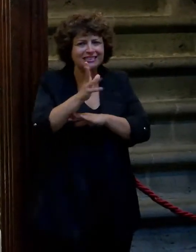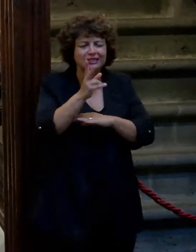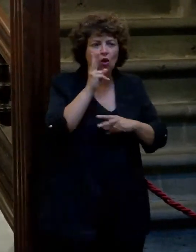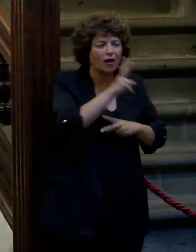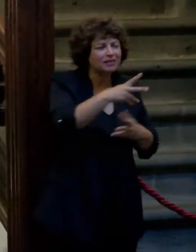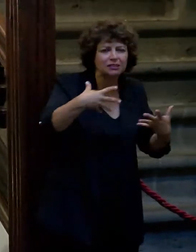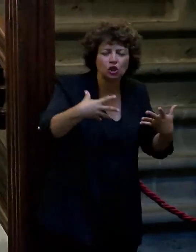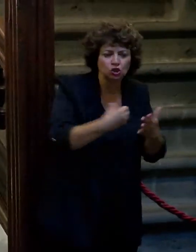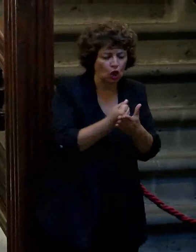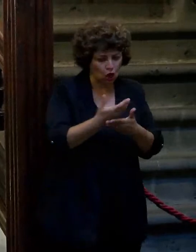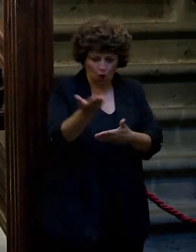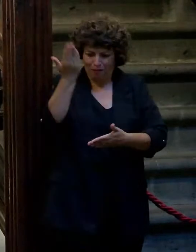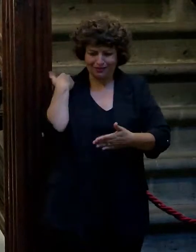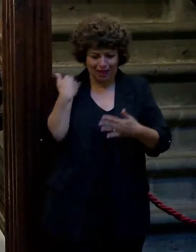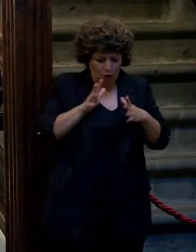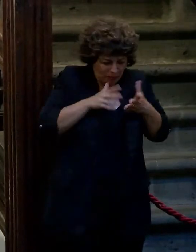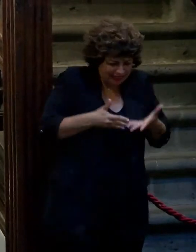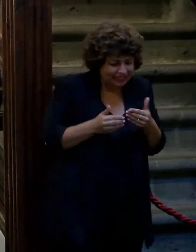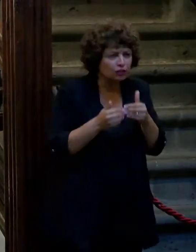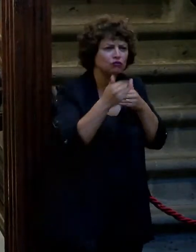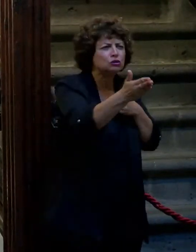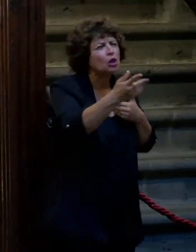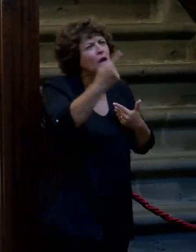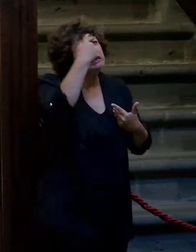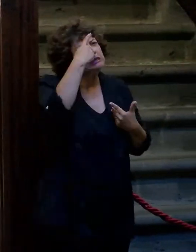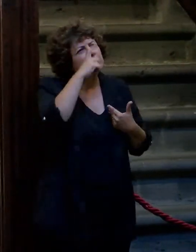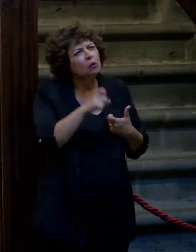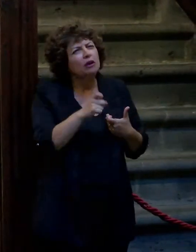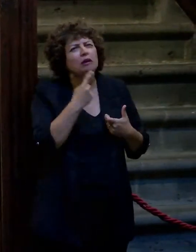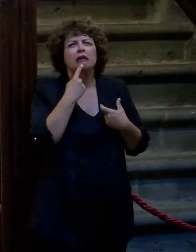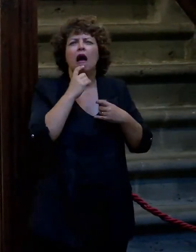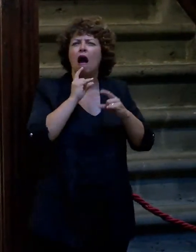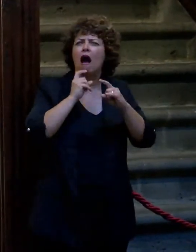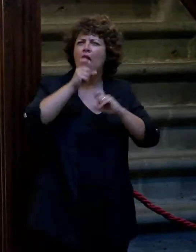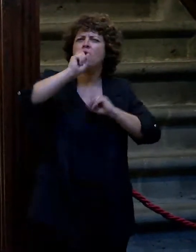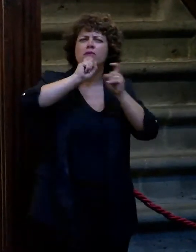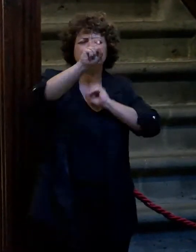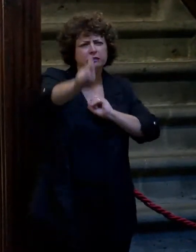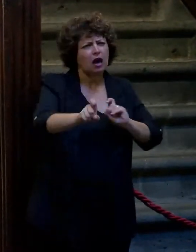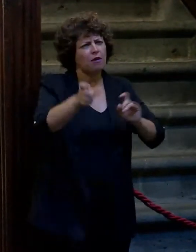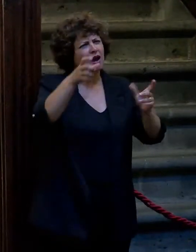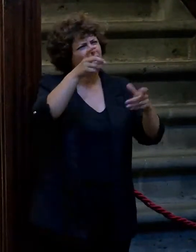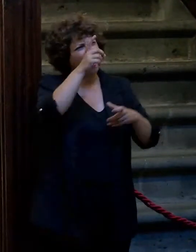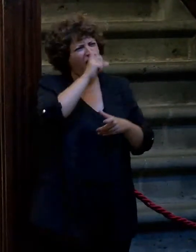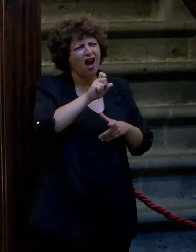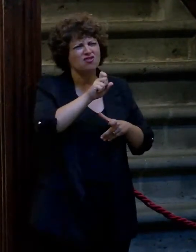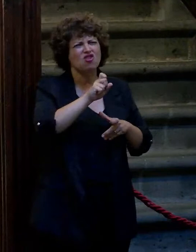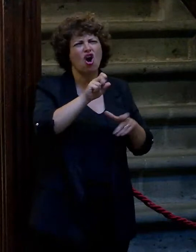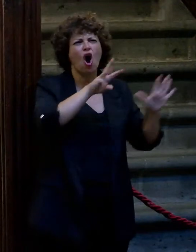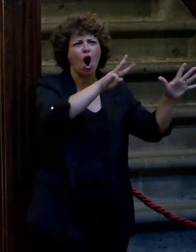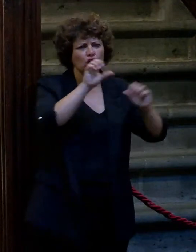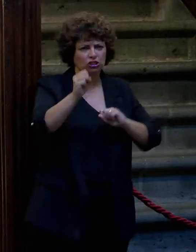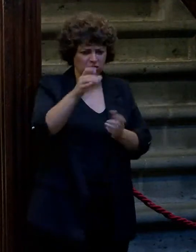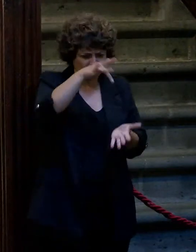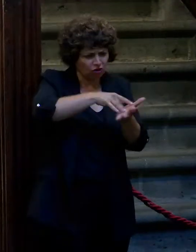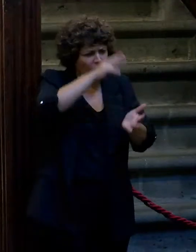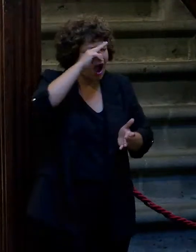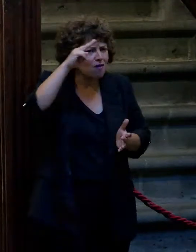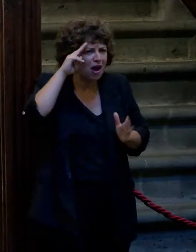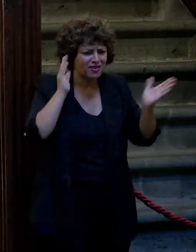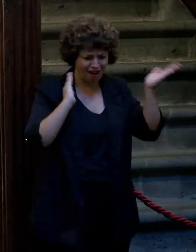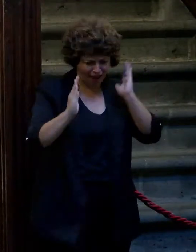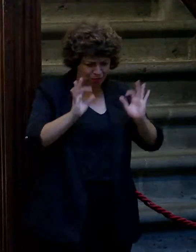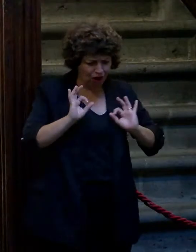lo pasado lo presente y lo futuro recuerdo que a veces nos llamamos para salir por la noche de marcha los 80 la época en que se salía en Madrid era salir